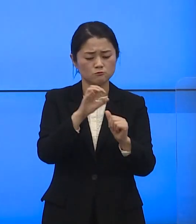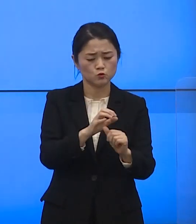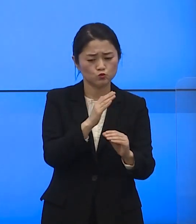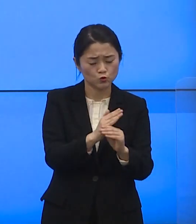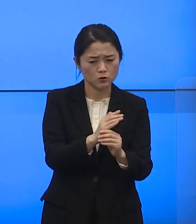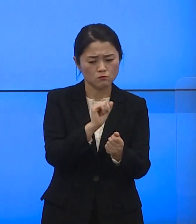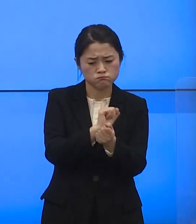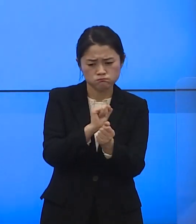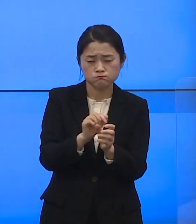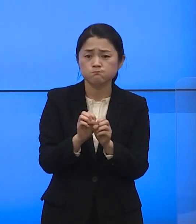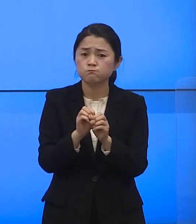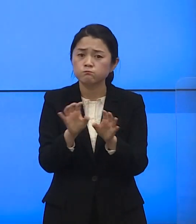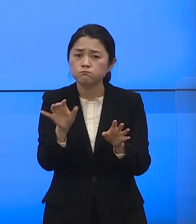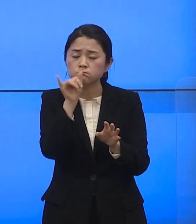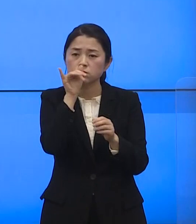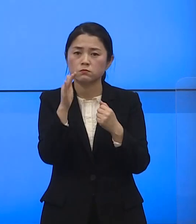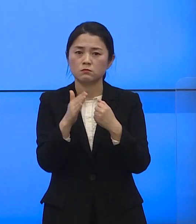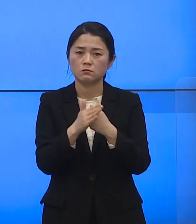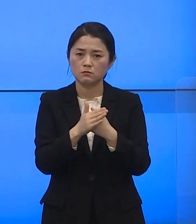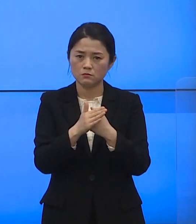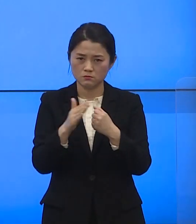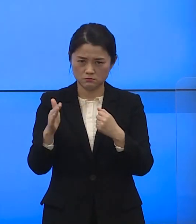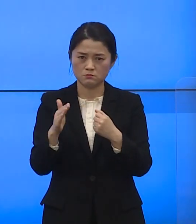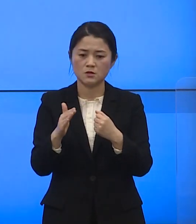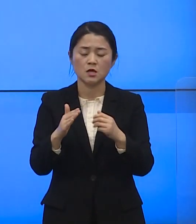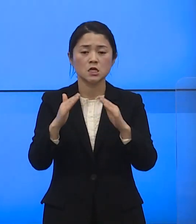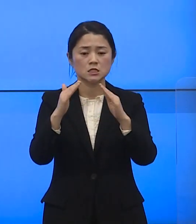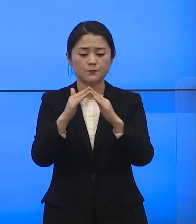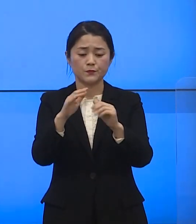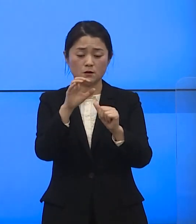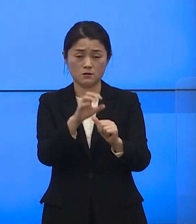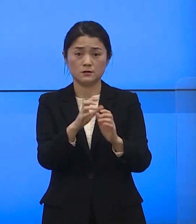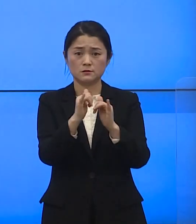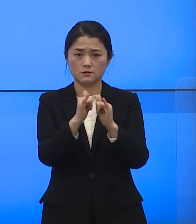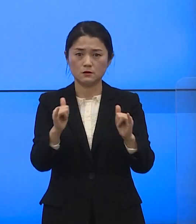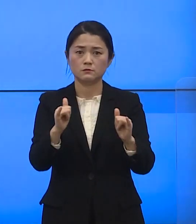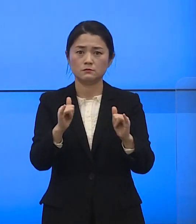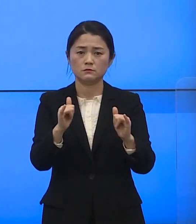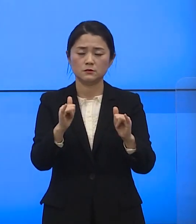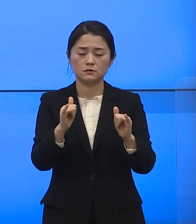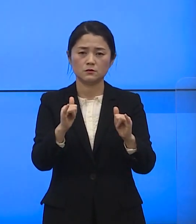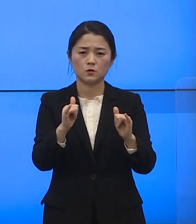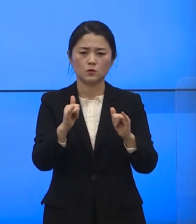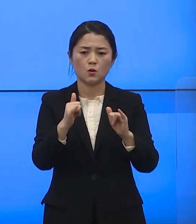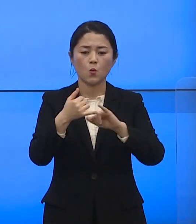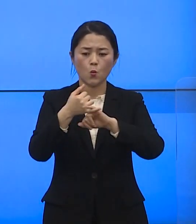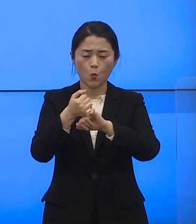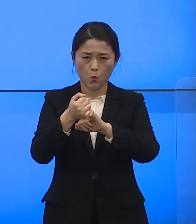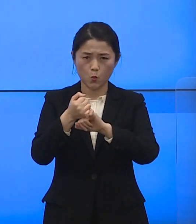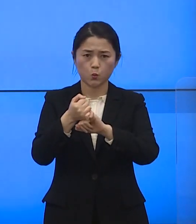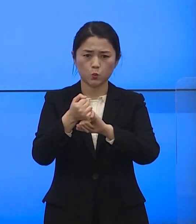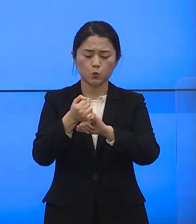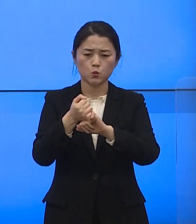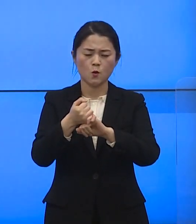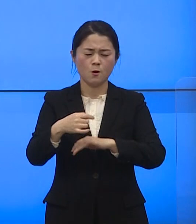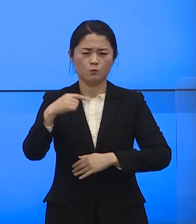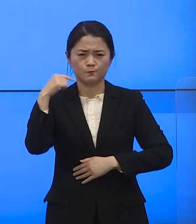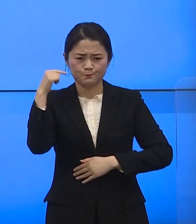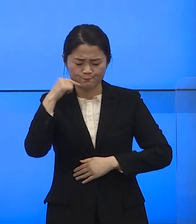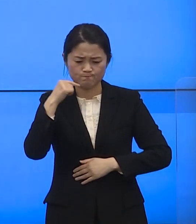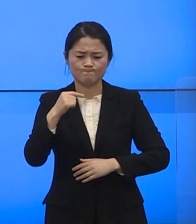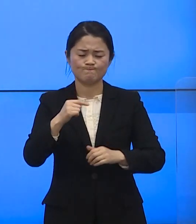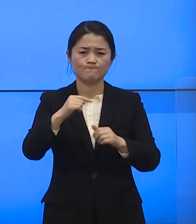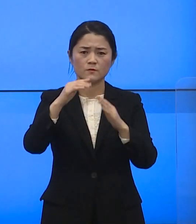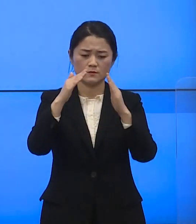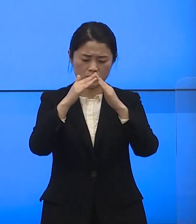확진자가 발생하고 있으므로 자가격리 중인 본인께서는 자가격리에 철제를 기해